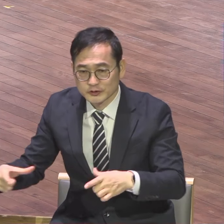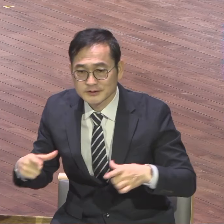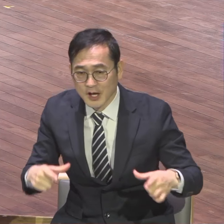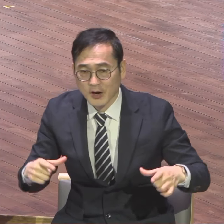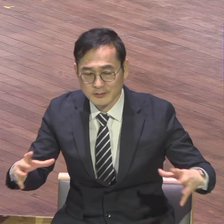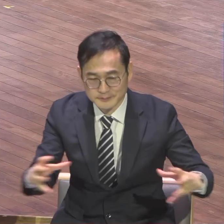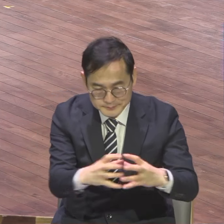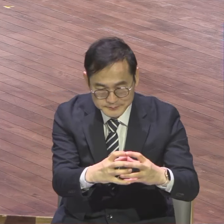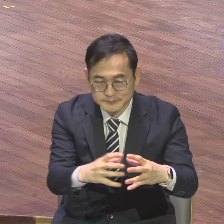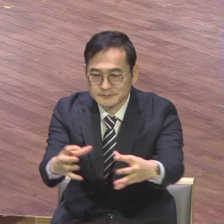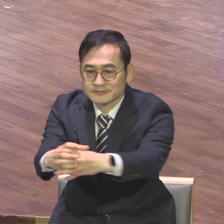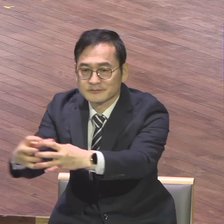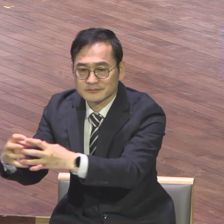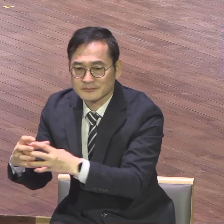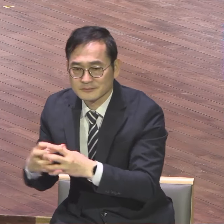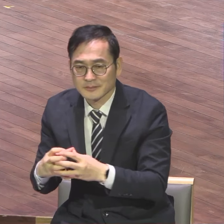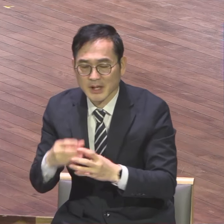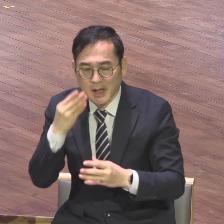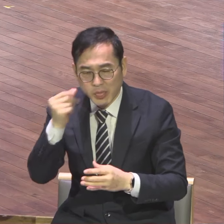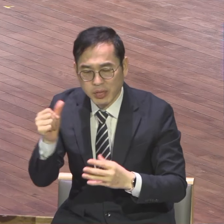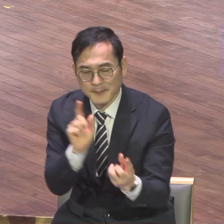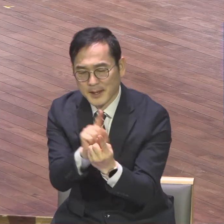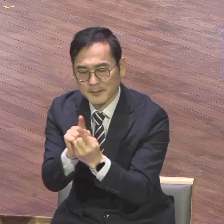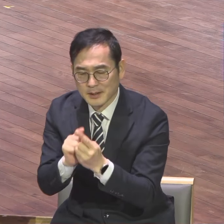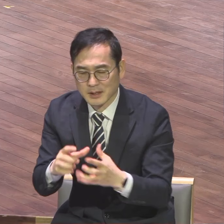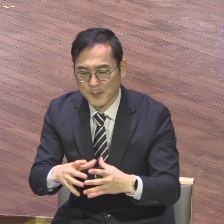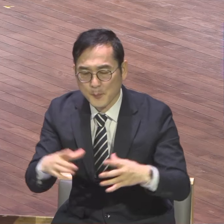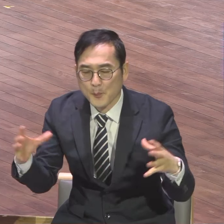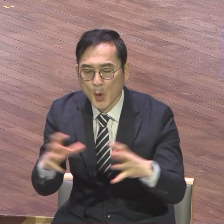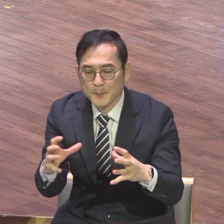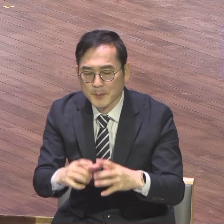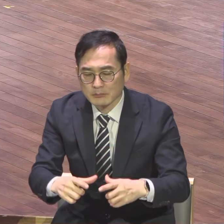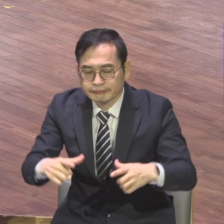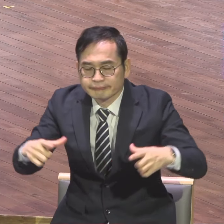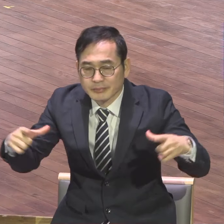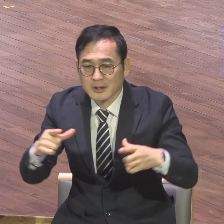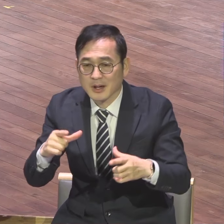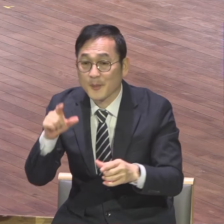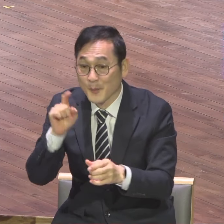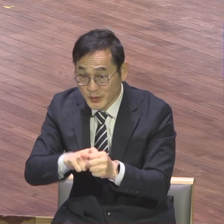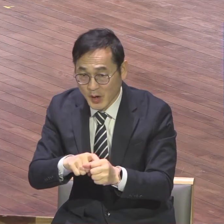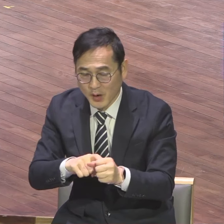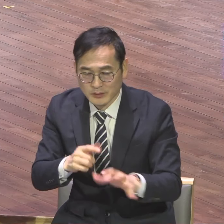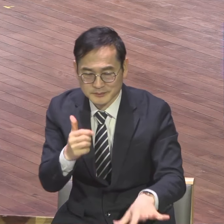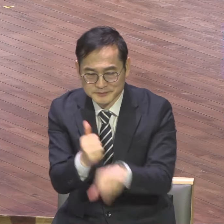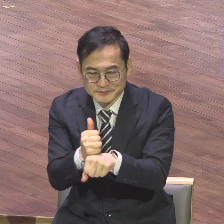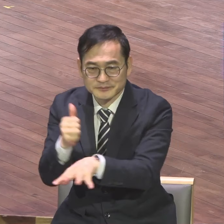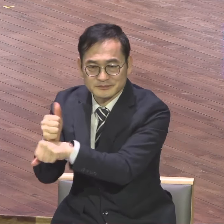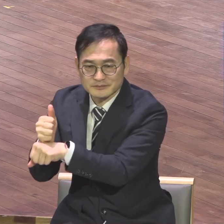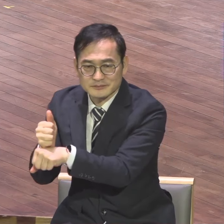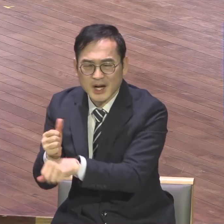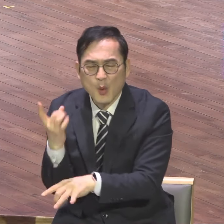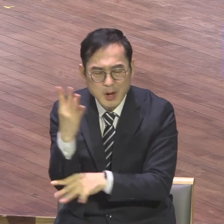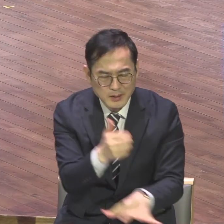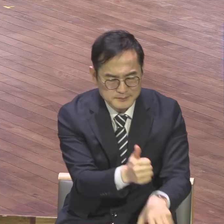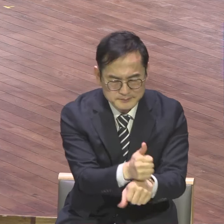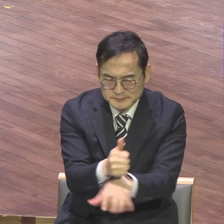위원회를 신설했습니다. 대교구 별로 대교구장 목사님이 계시고 대교구 위원장 장로님들이